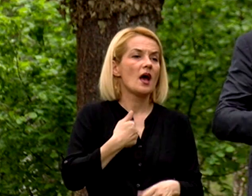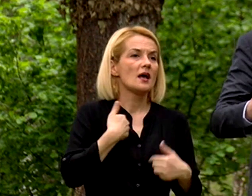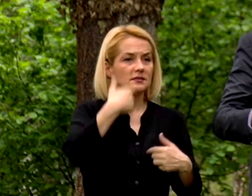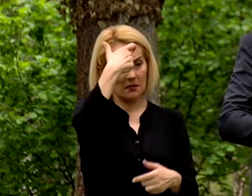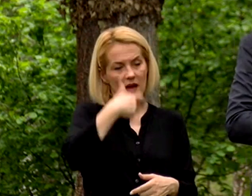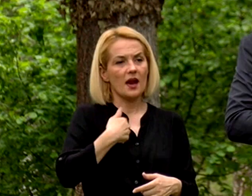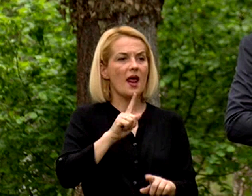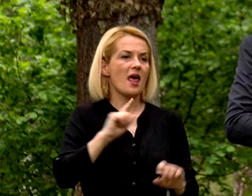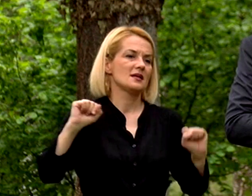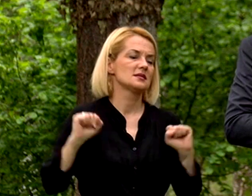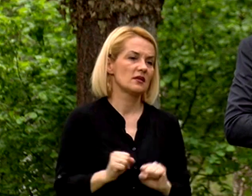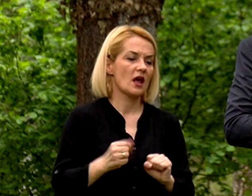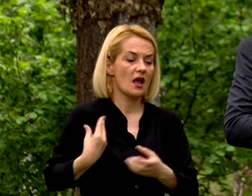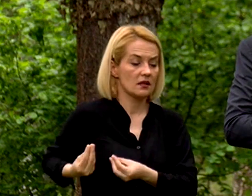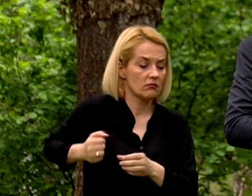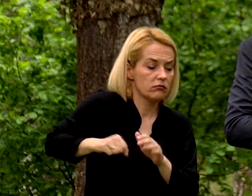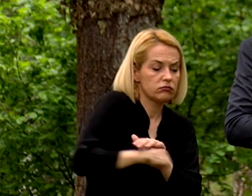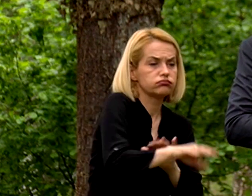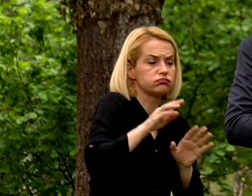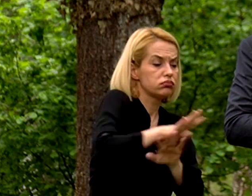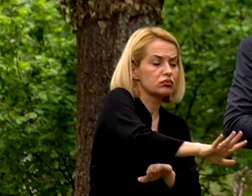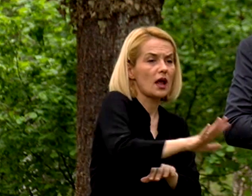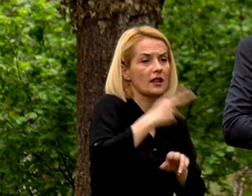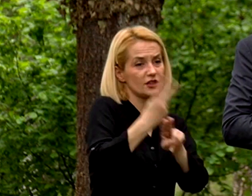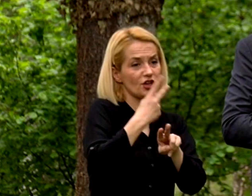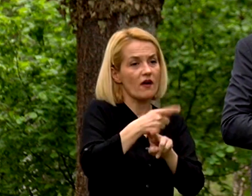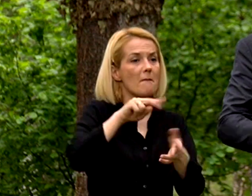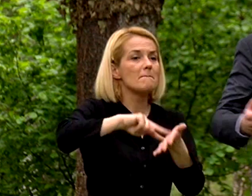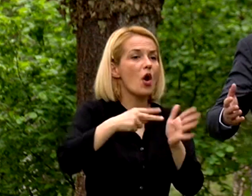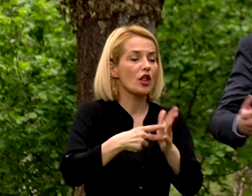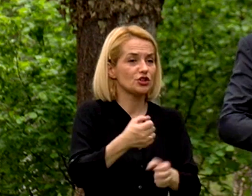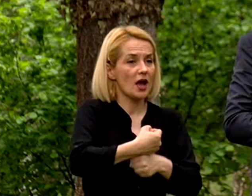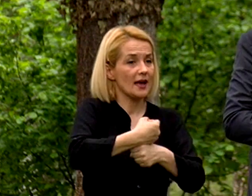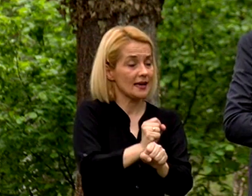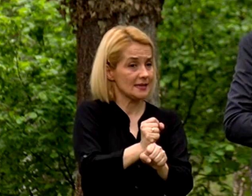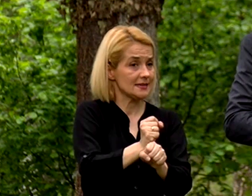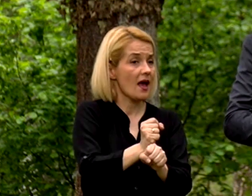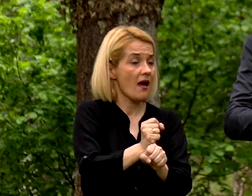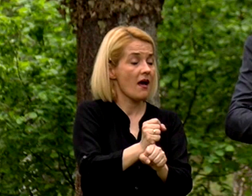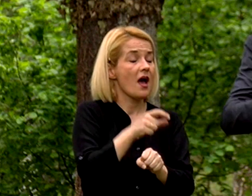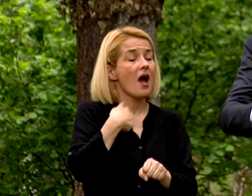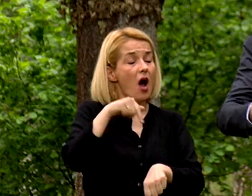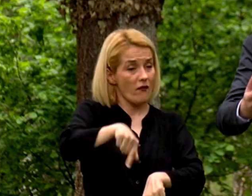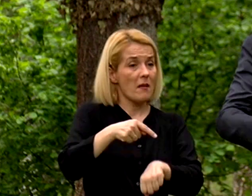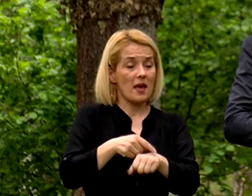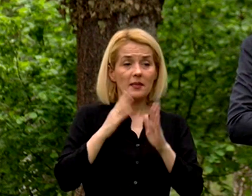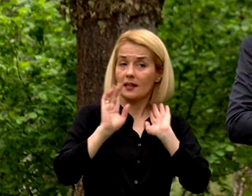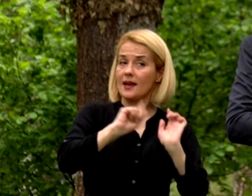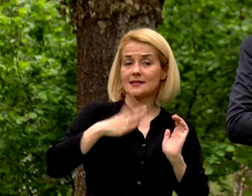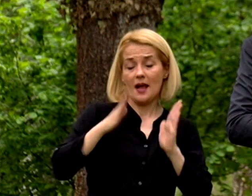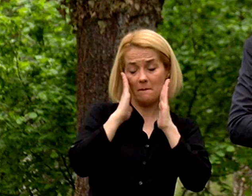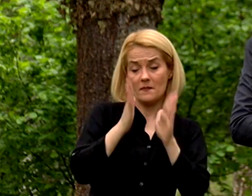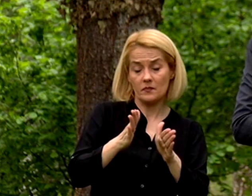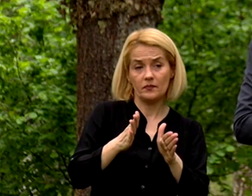незрело и ја втурнува државата во една сериозна политичка криза. И тоа не би сакал од овој момент да верувам дека ке се